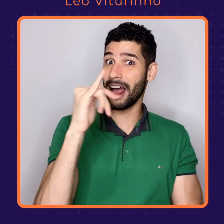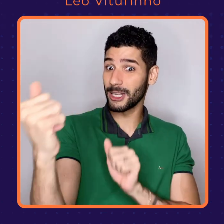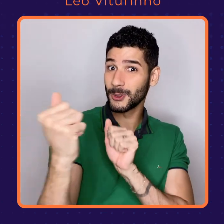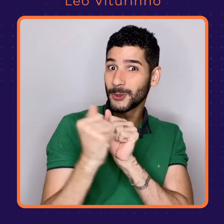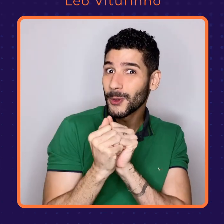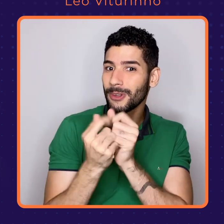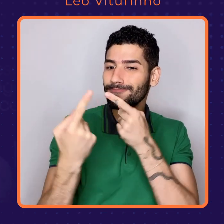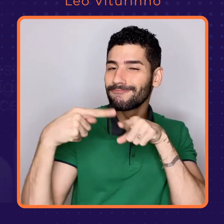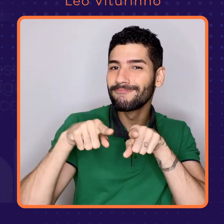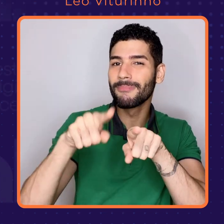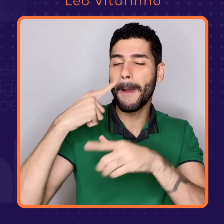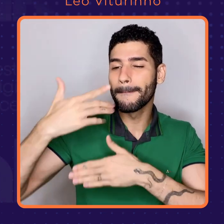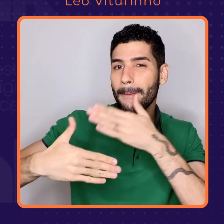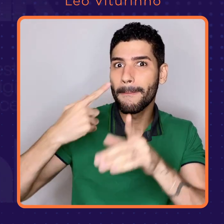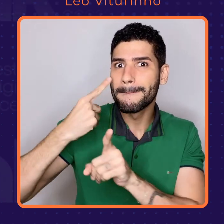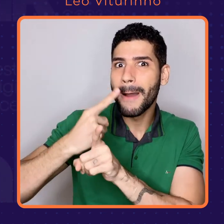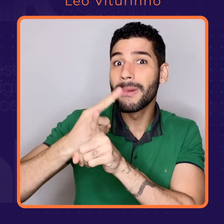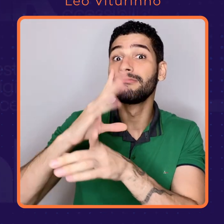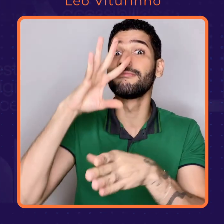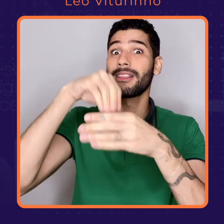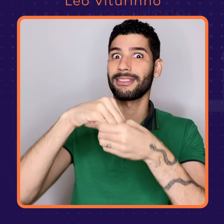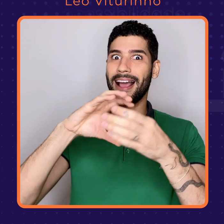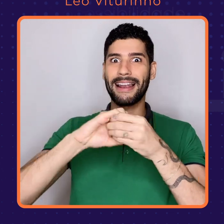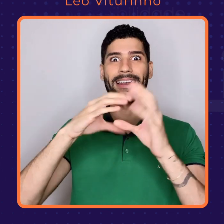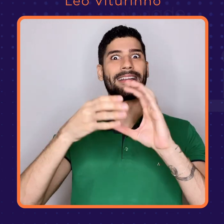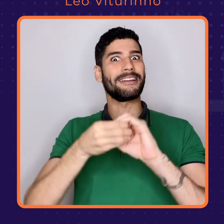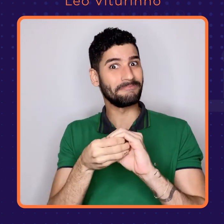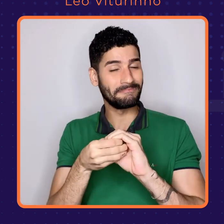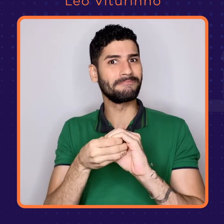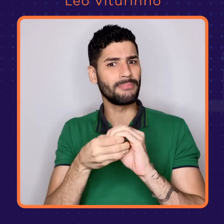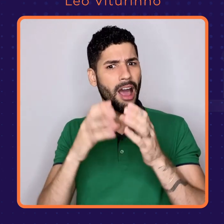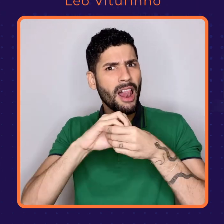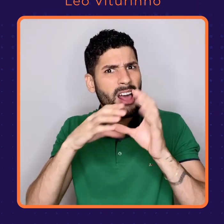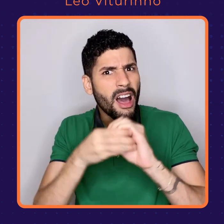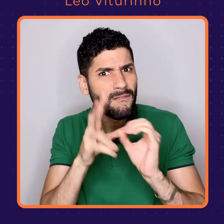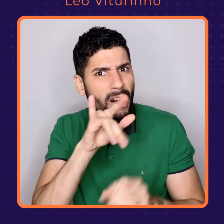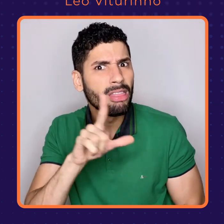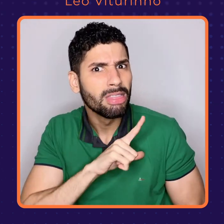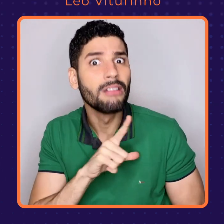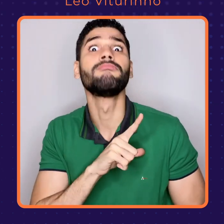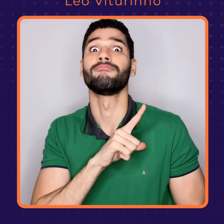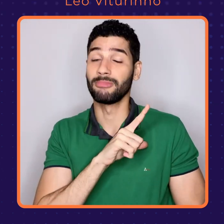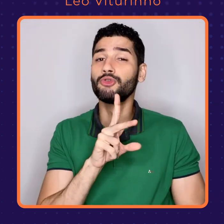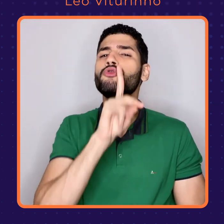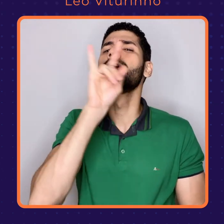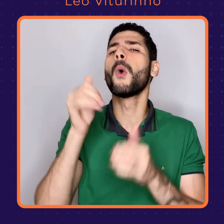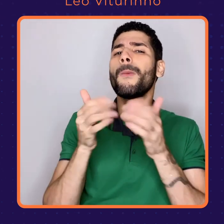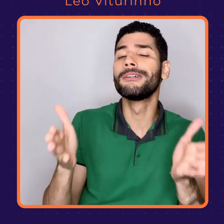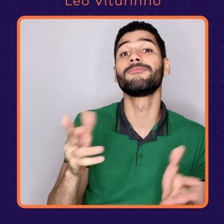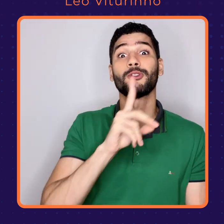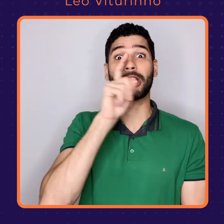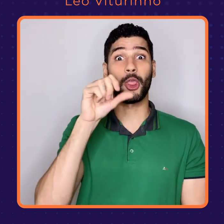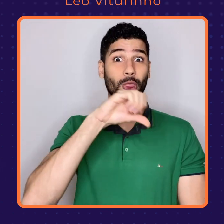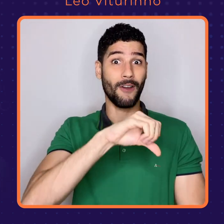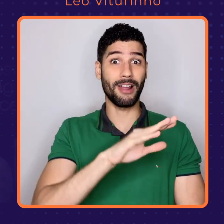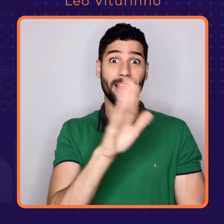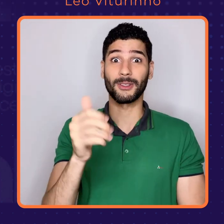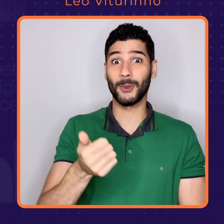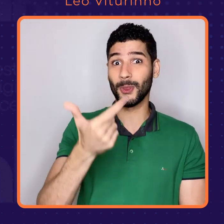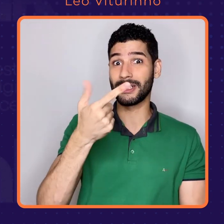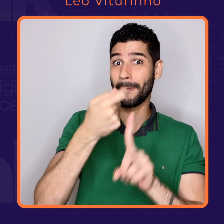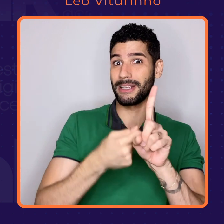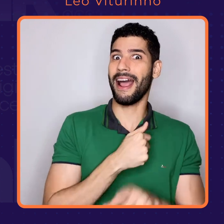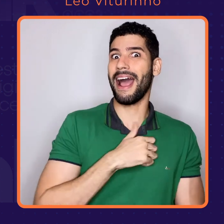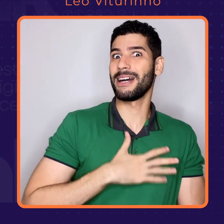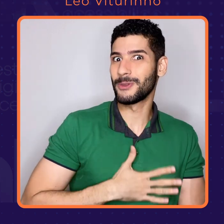a gente vai descobrir isso junto, no link, que acontece dos dias 9 a 12 de agosto. E que nessa edição, traz